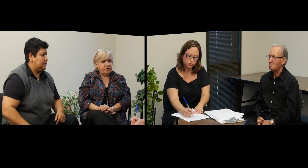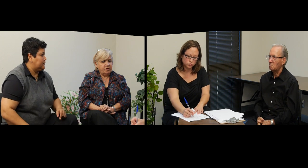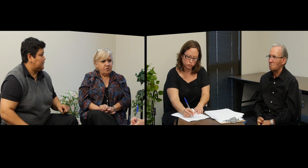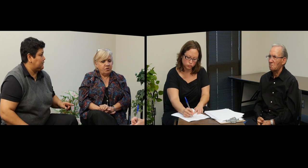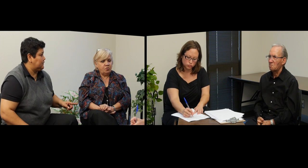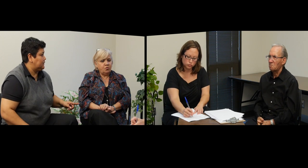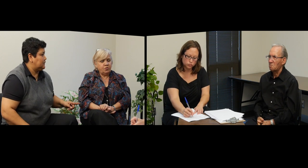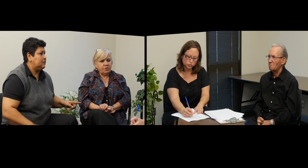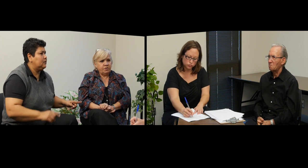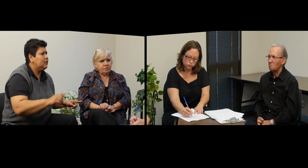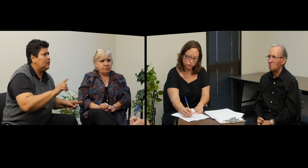No,